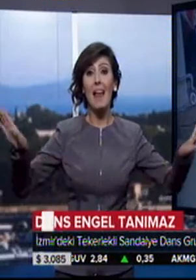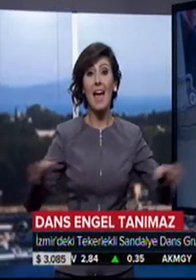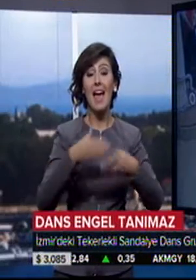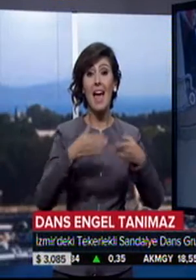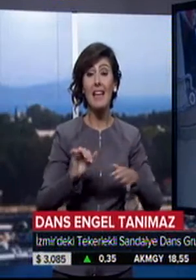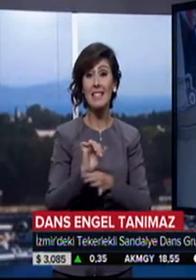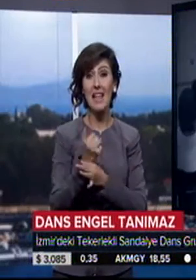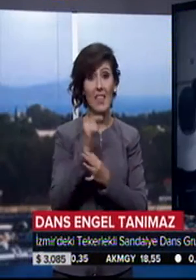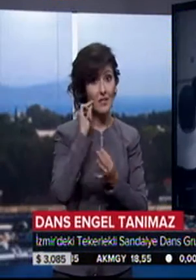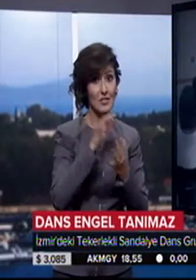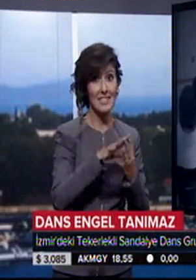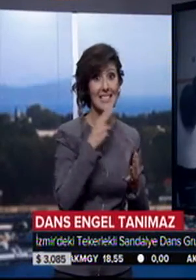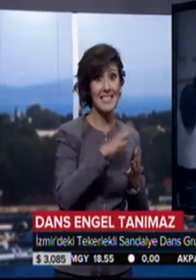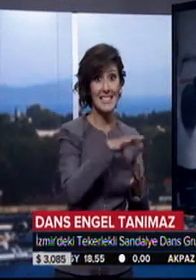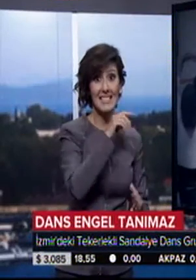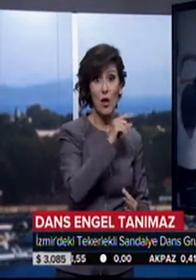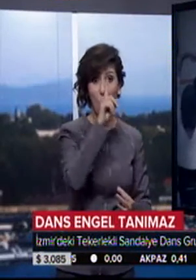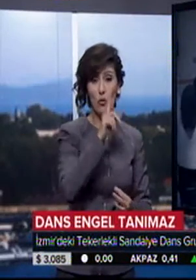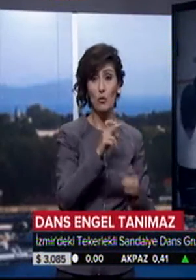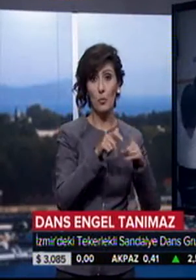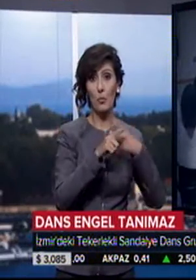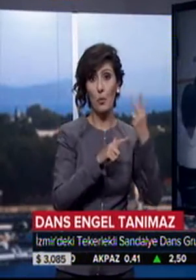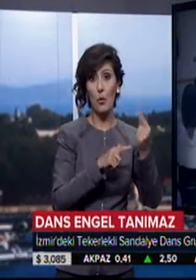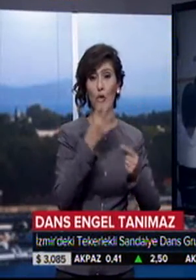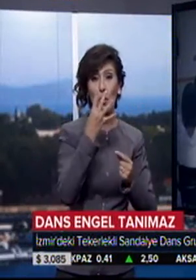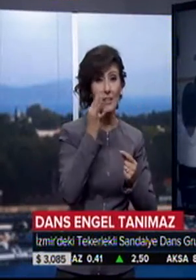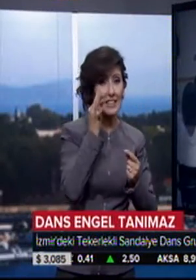Türkeli'nin öncülük ettiği proje dört kişiyle başladı, on beş kişiye ulaştı.